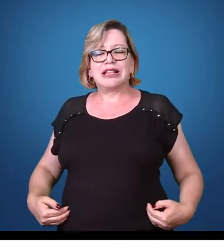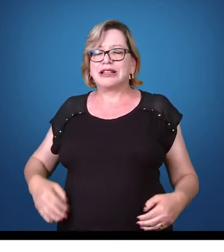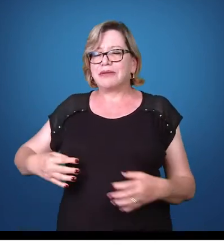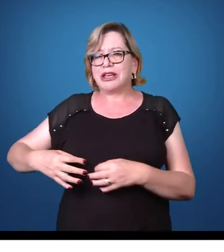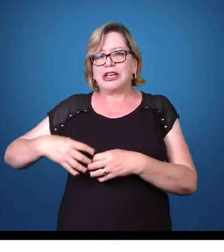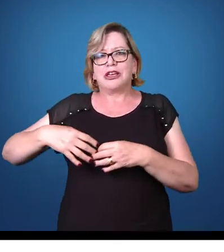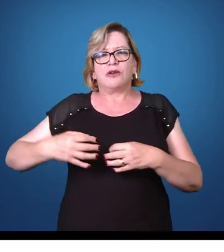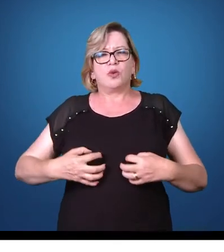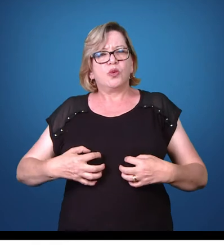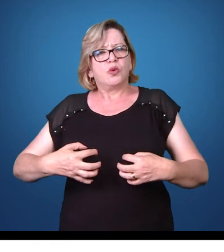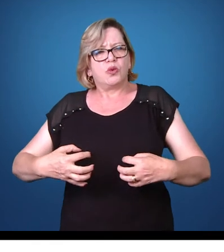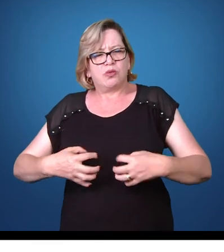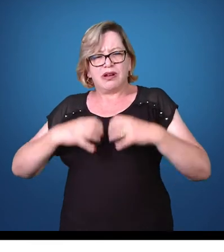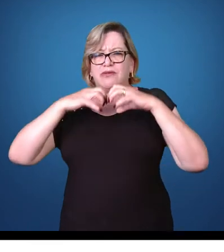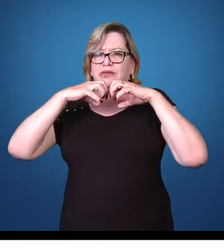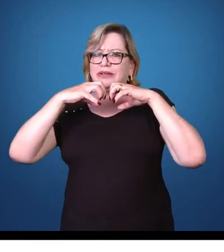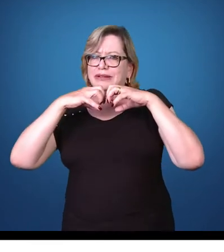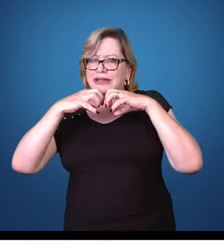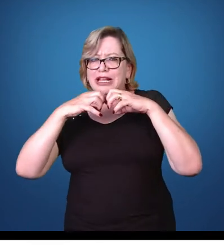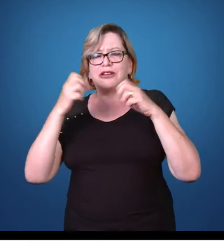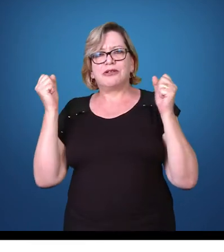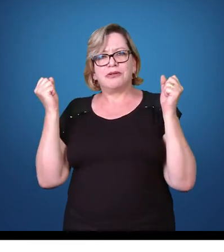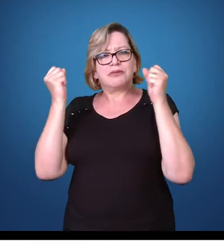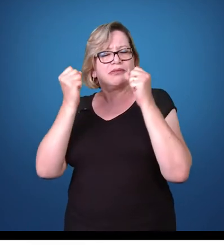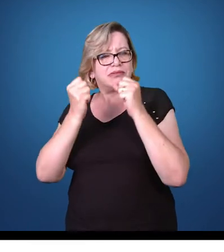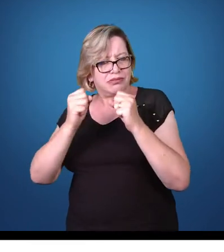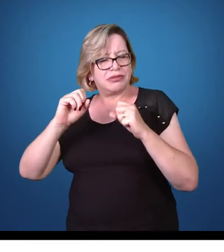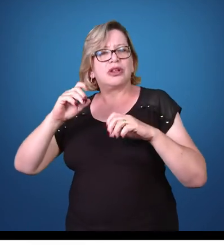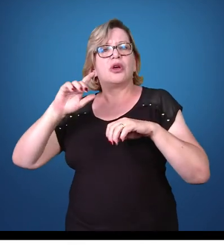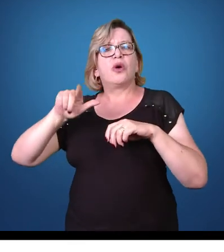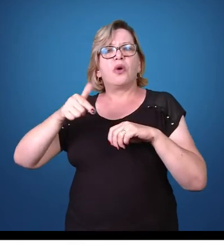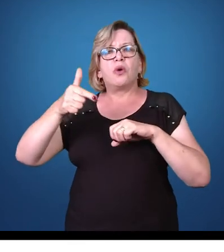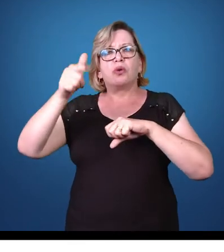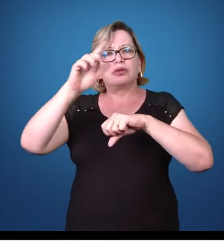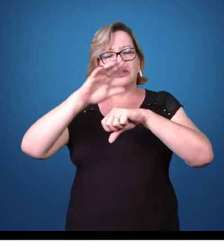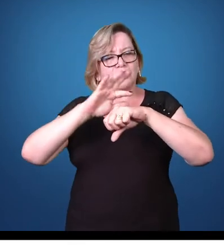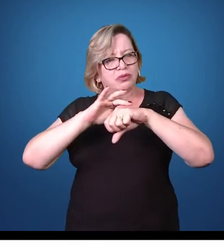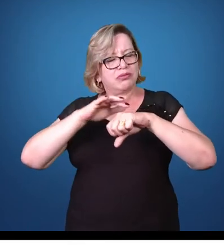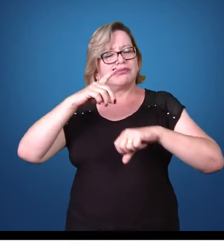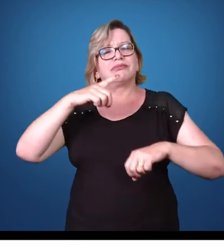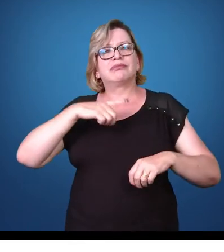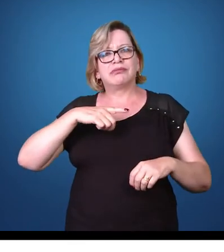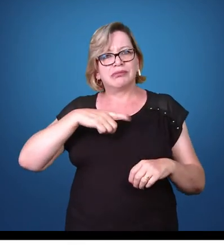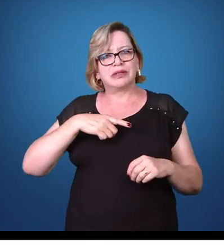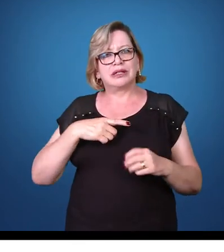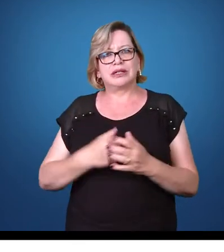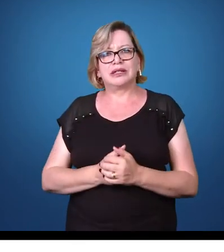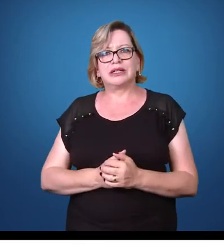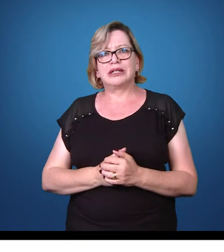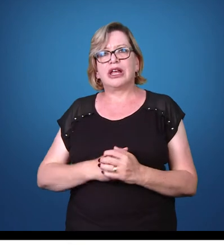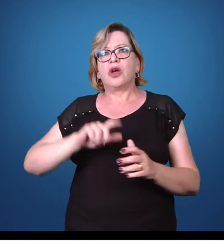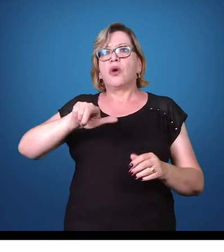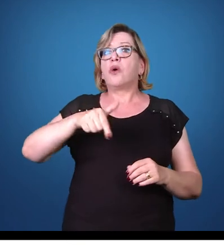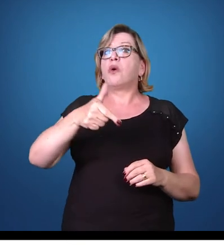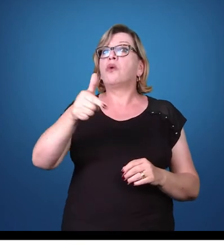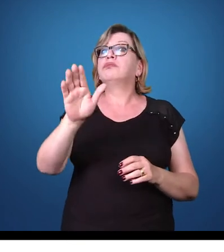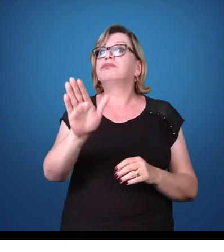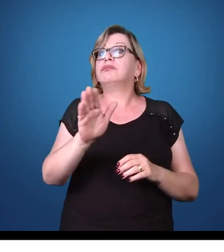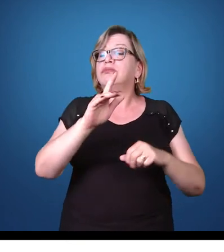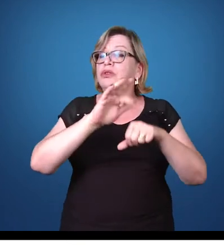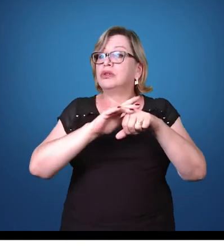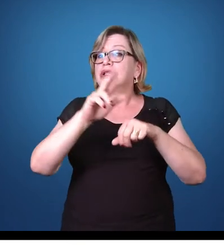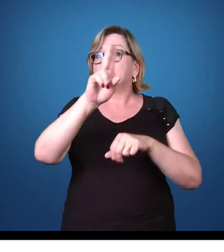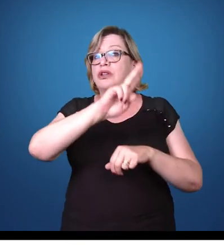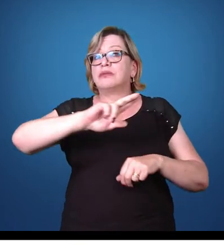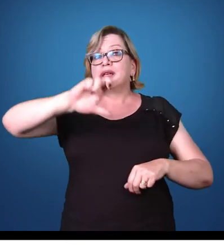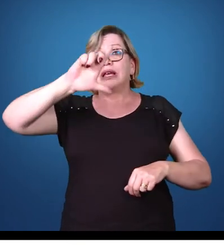fígado, o pulmão, o cérebro, causando o a gente chama de amebíase extraintestinal. A leishmaniose também é uma doença causada por